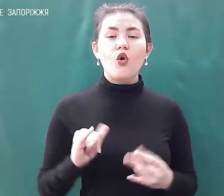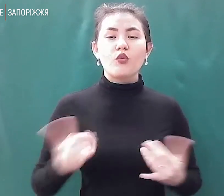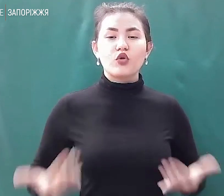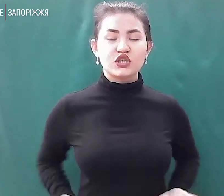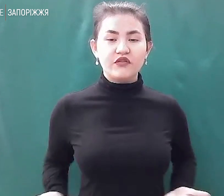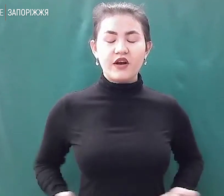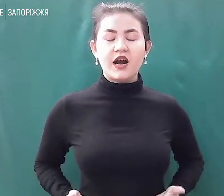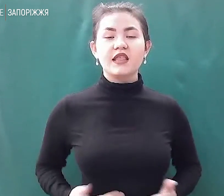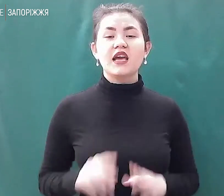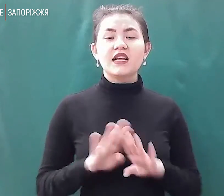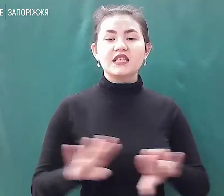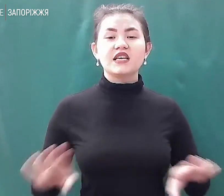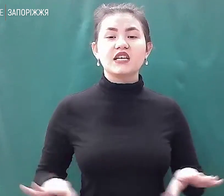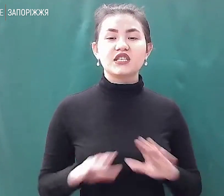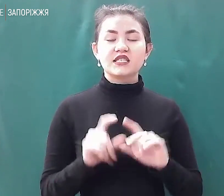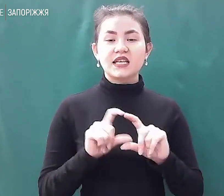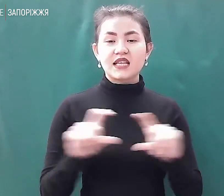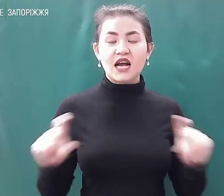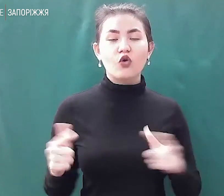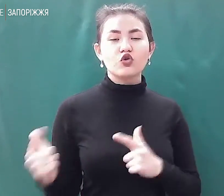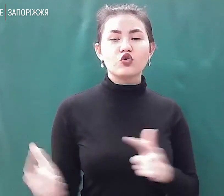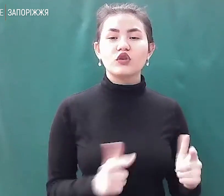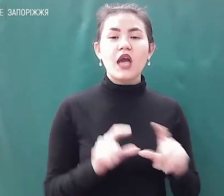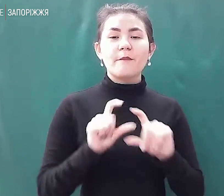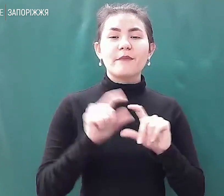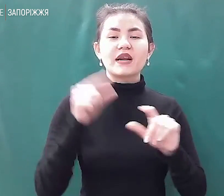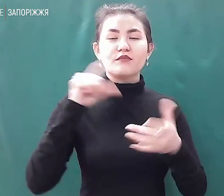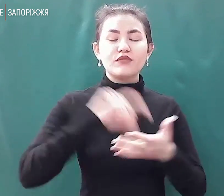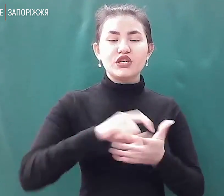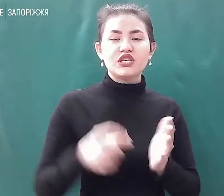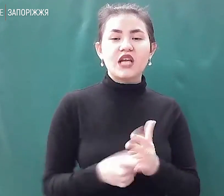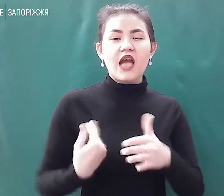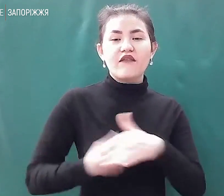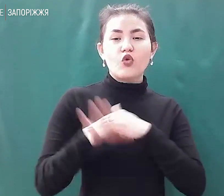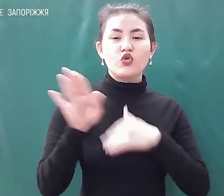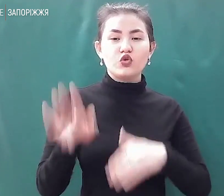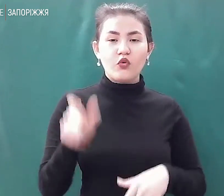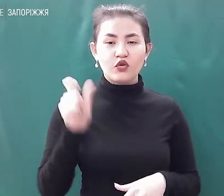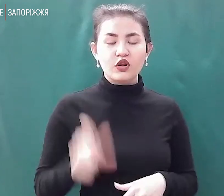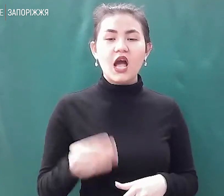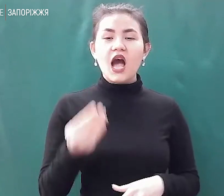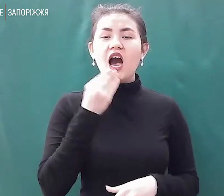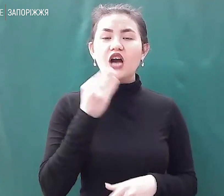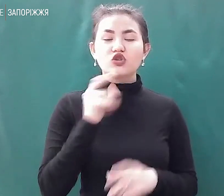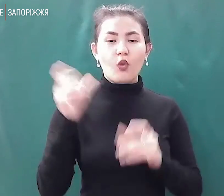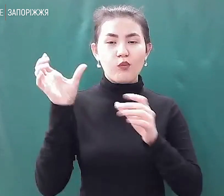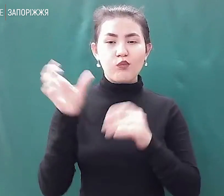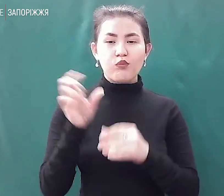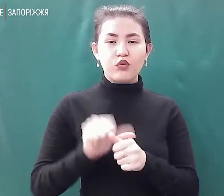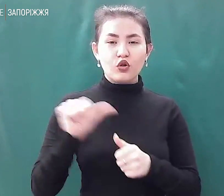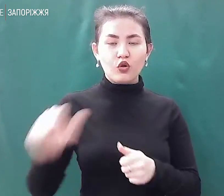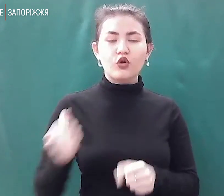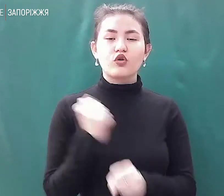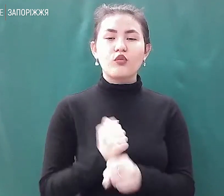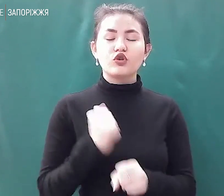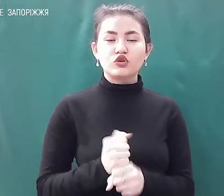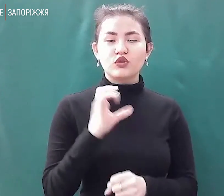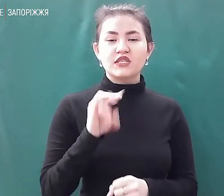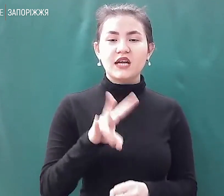дитячих садках готують приміщення для евакуйованих, харчоблоки знаходяться у робочому стані. Про це Суспільному